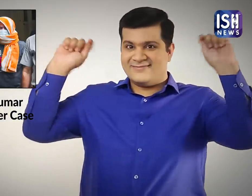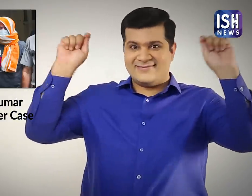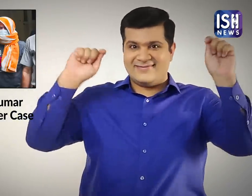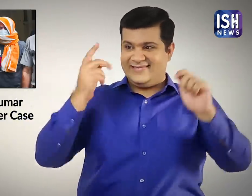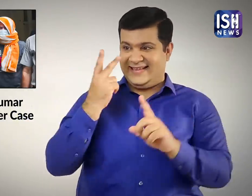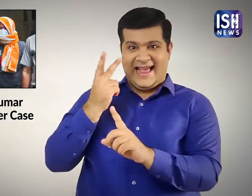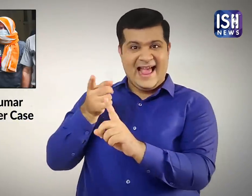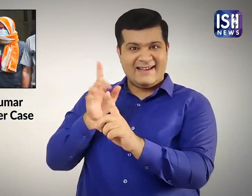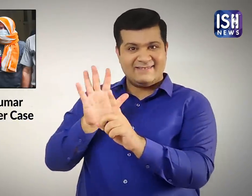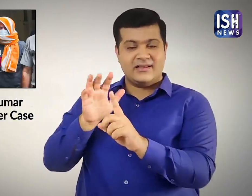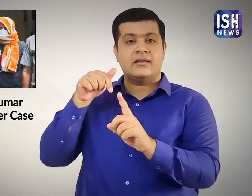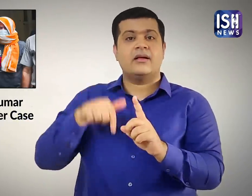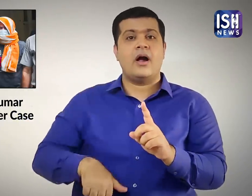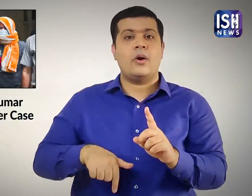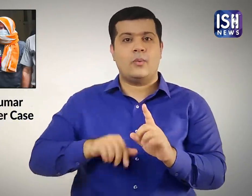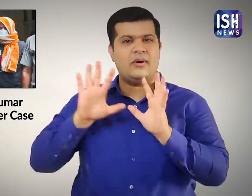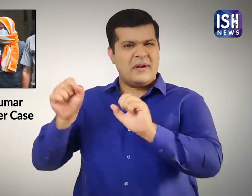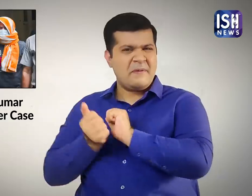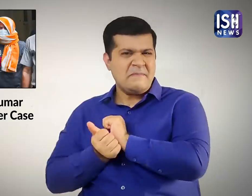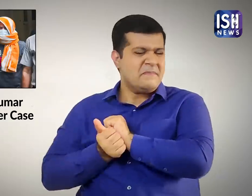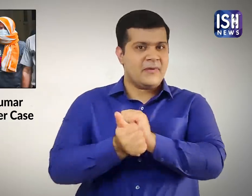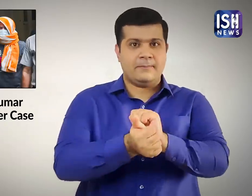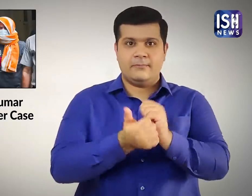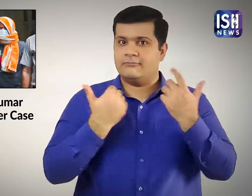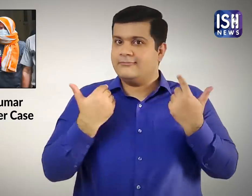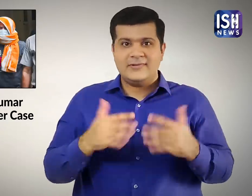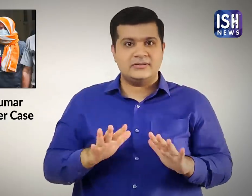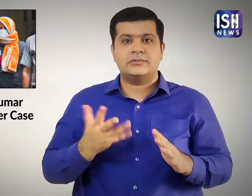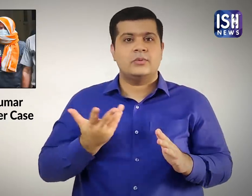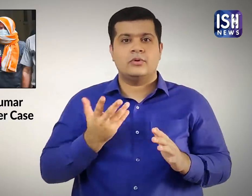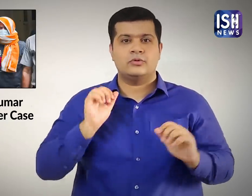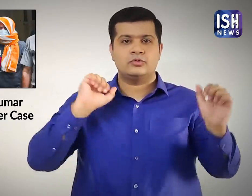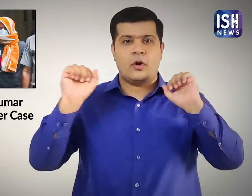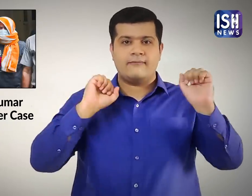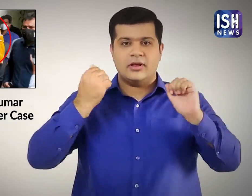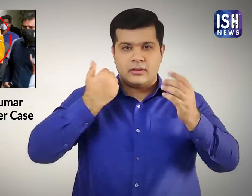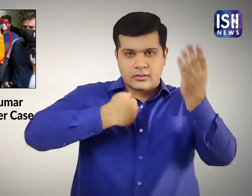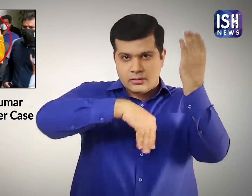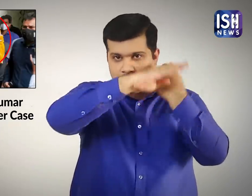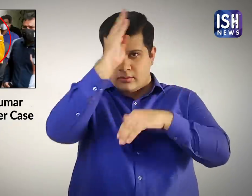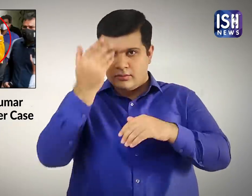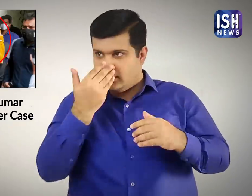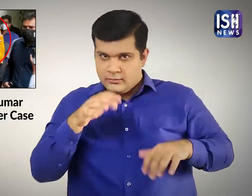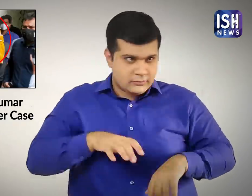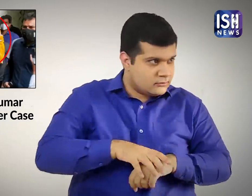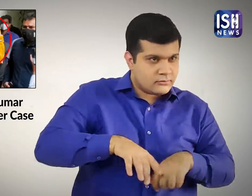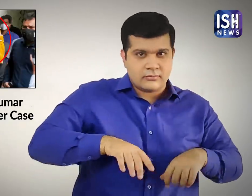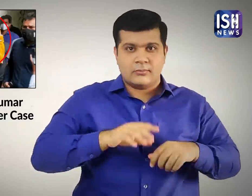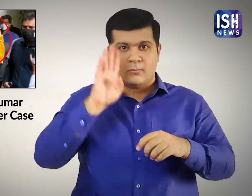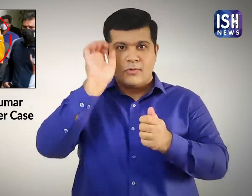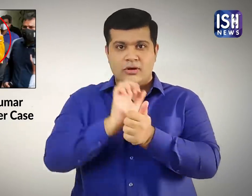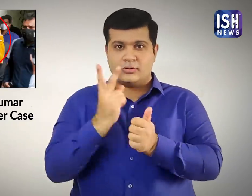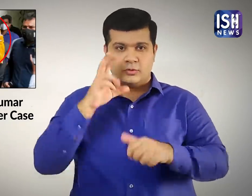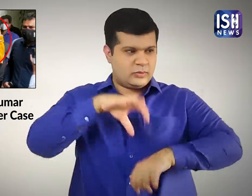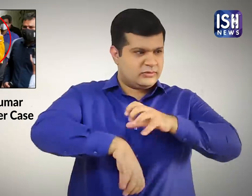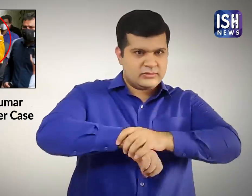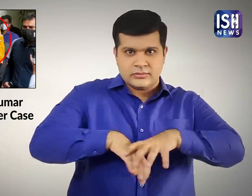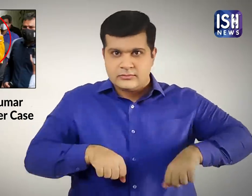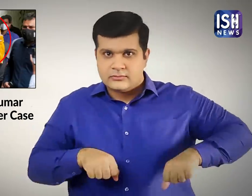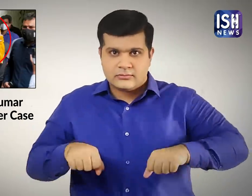अपने चहरे को तॉलिया से ढखा हुआ था और दोनों हातों को दिली पुलीस ने पकड़ रखा था।